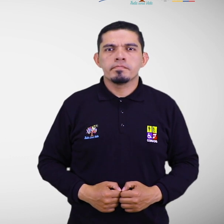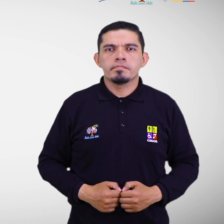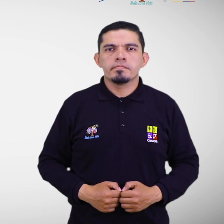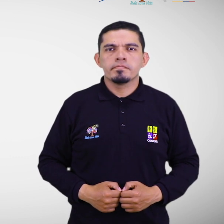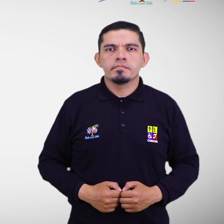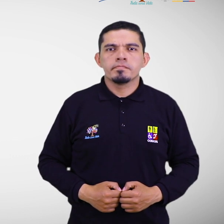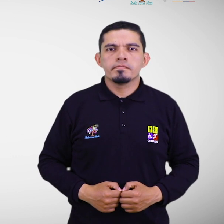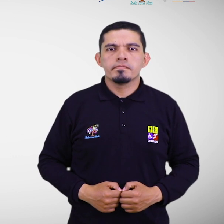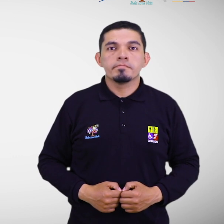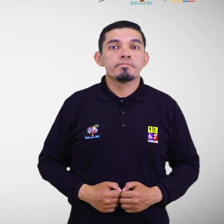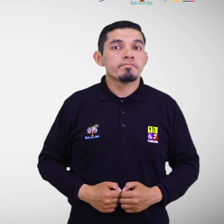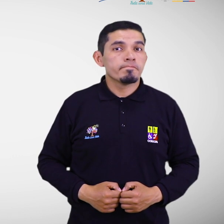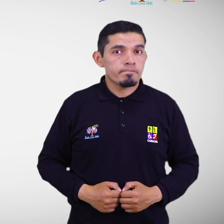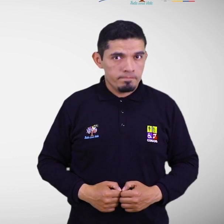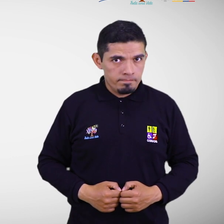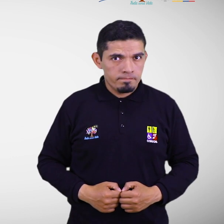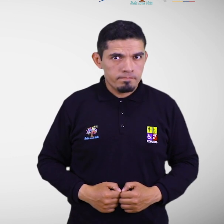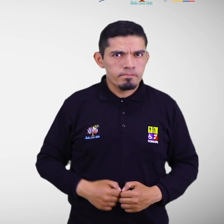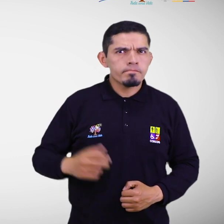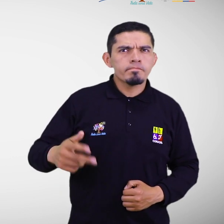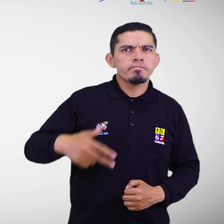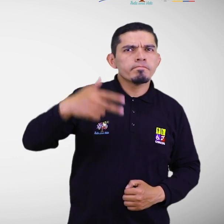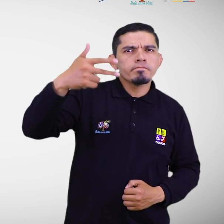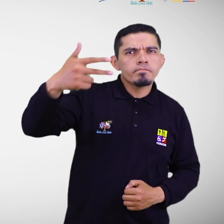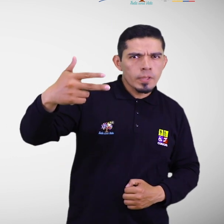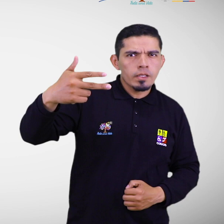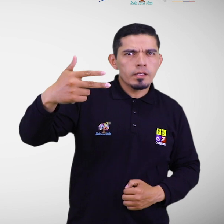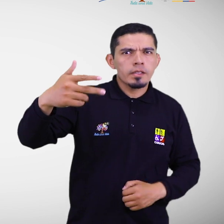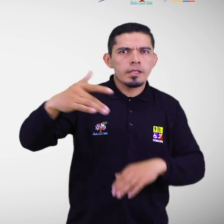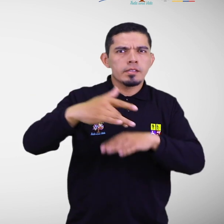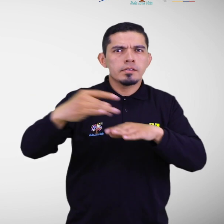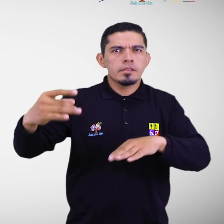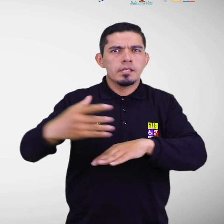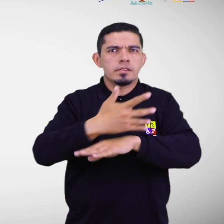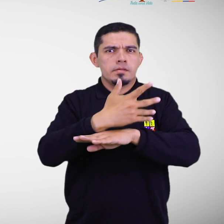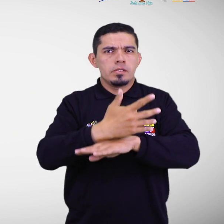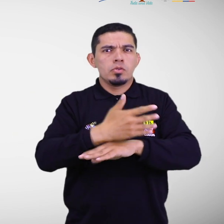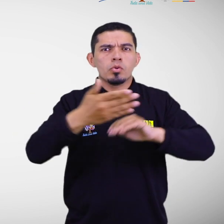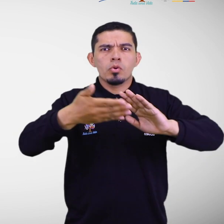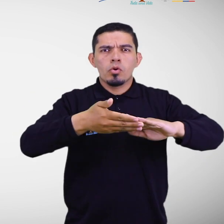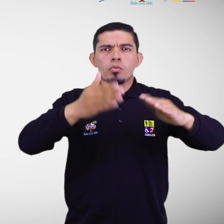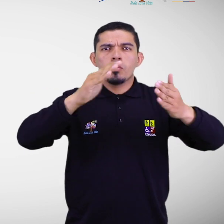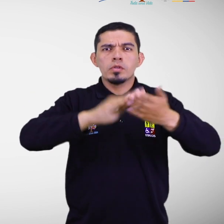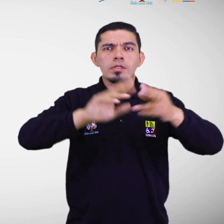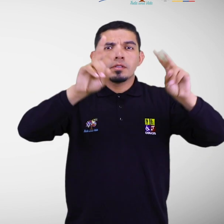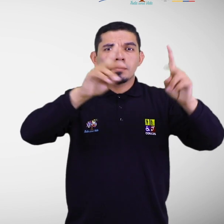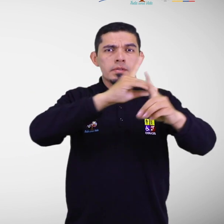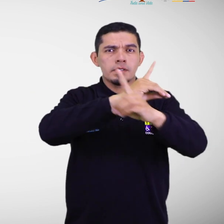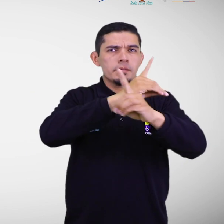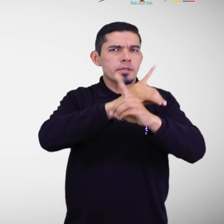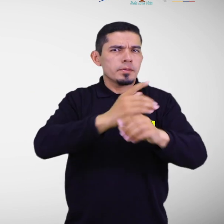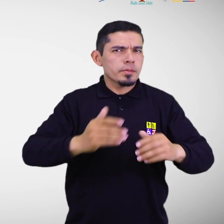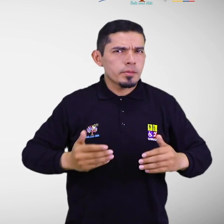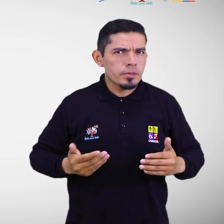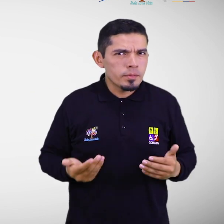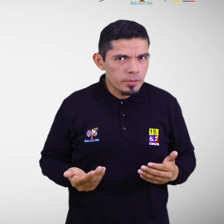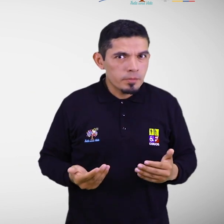Esquema de acciones del paso 3. Sensibilización a la comunidad en el ámbito de la discapacidad.